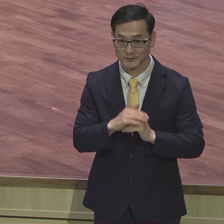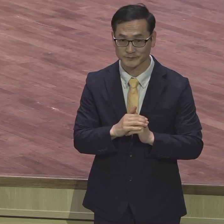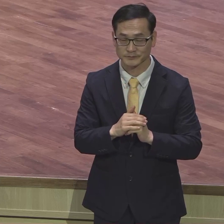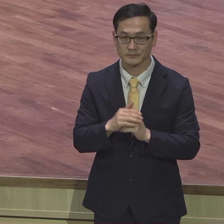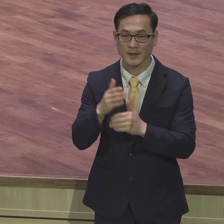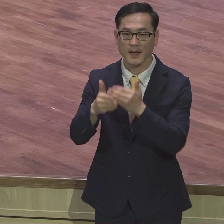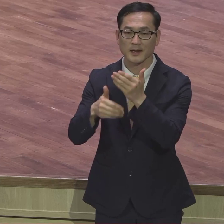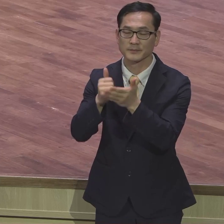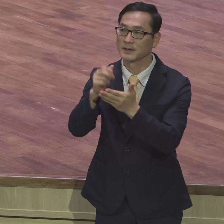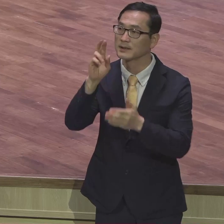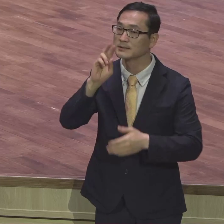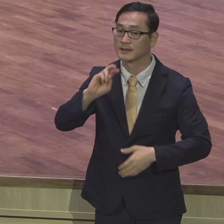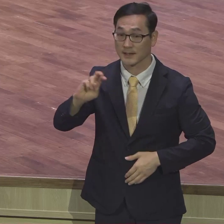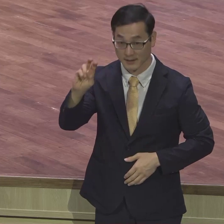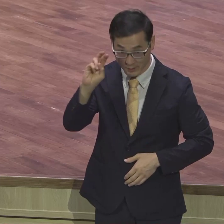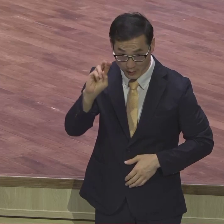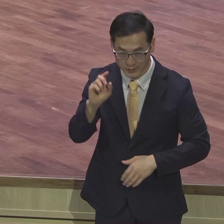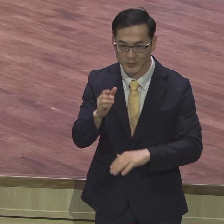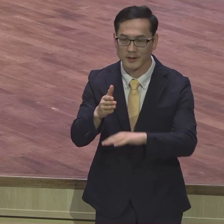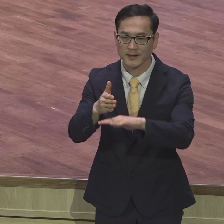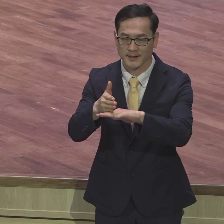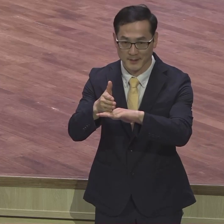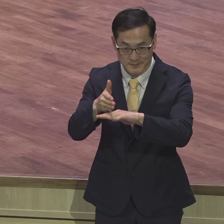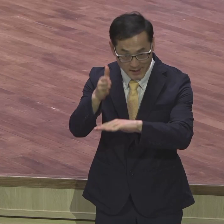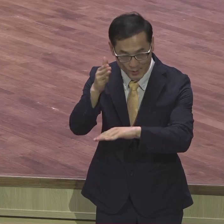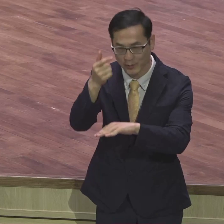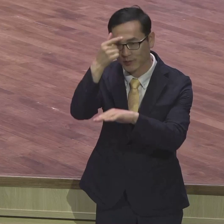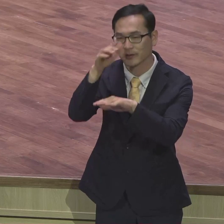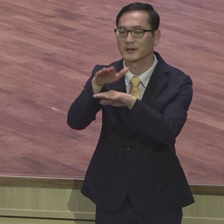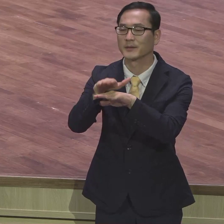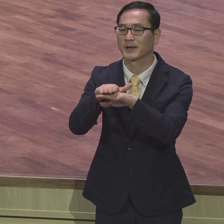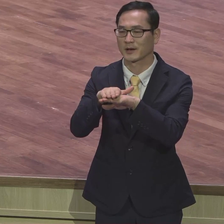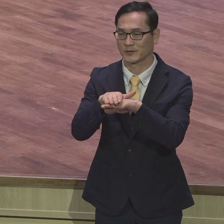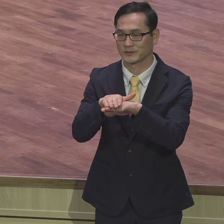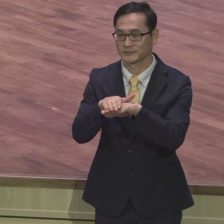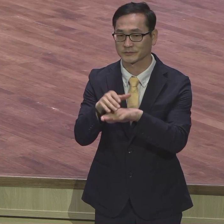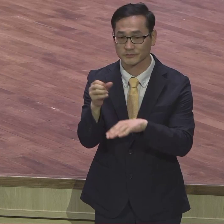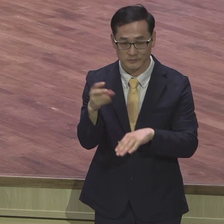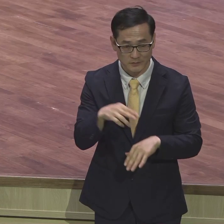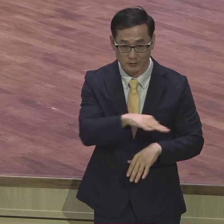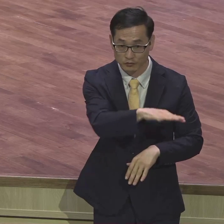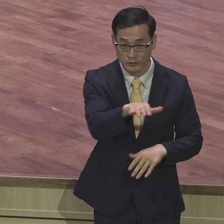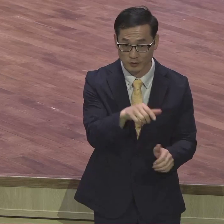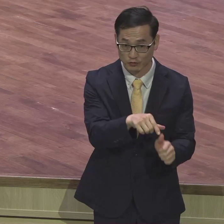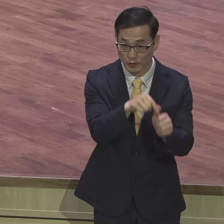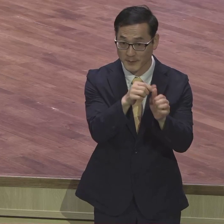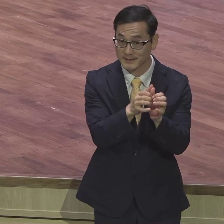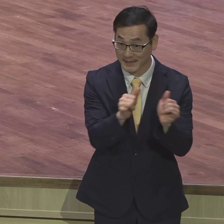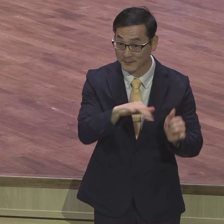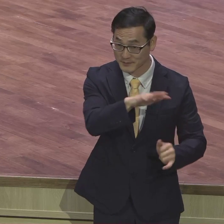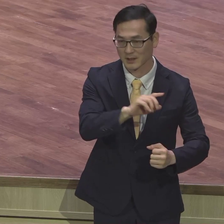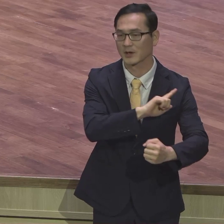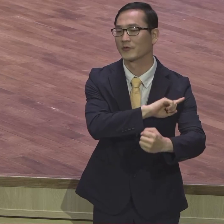감사하고 예배하고 그 우리 피조물에 구원받은 성도의 특권이고 또 사명입니다